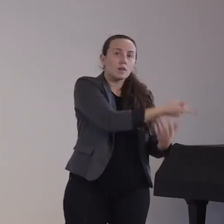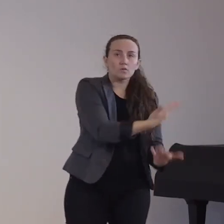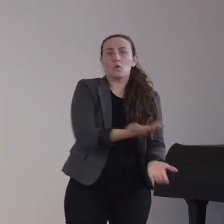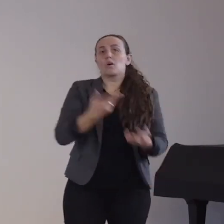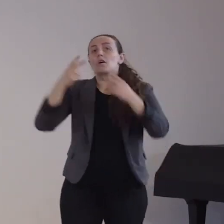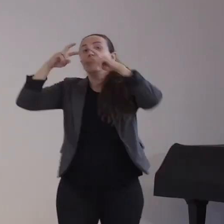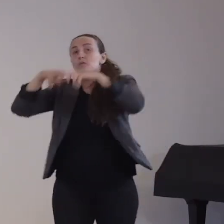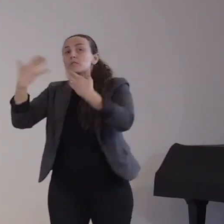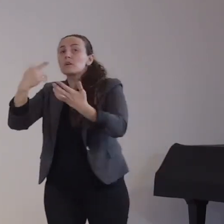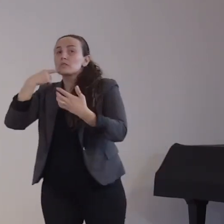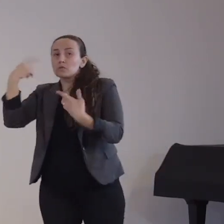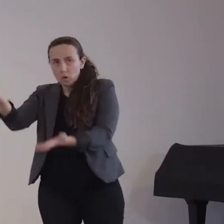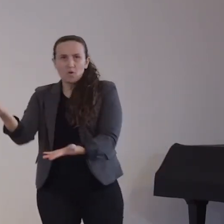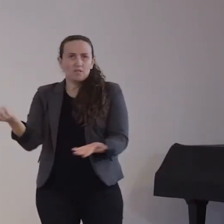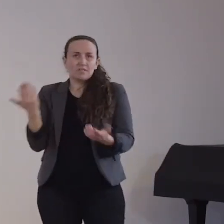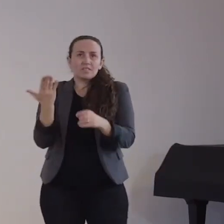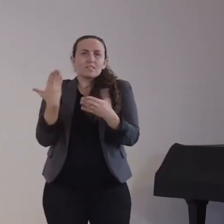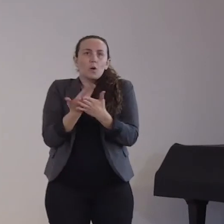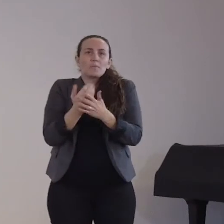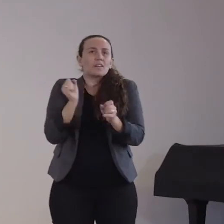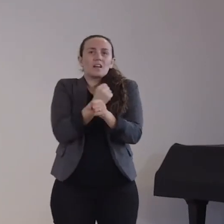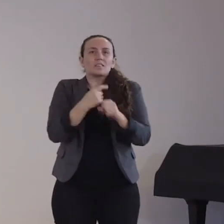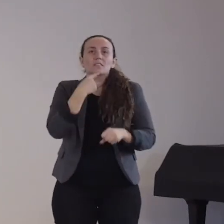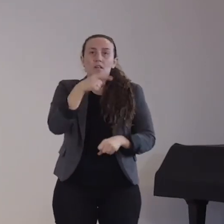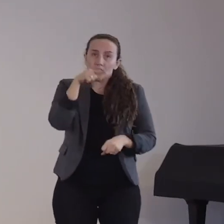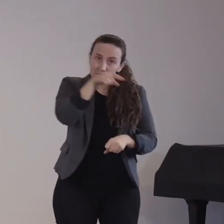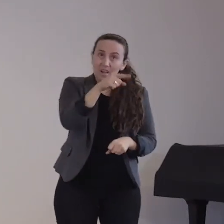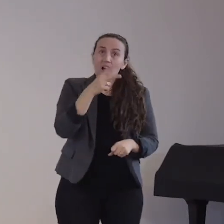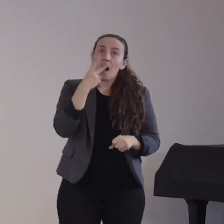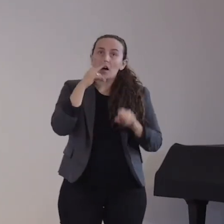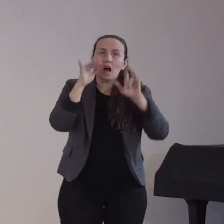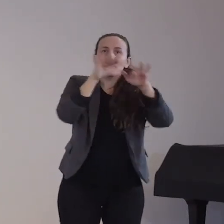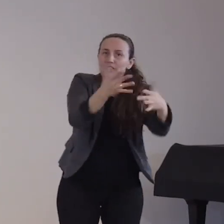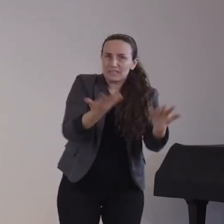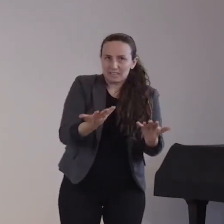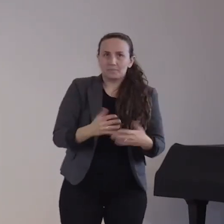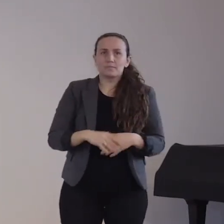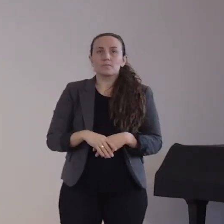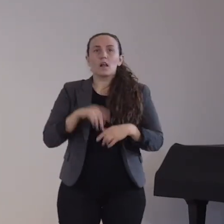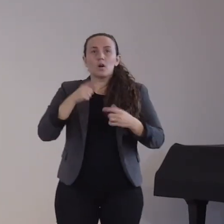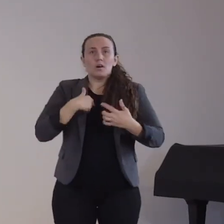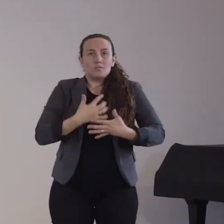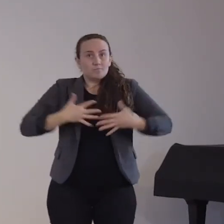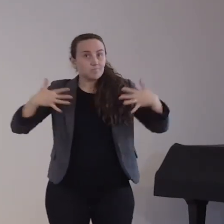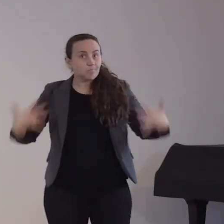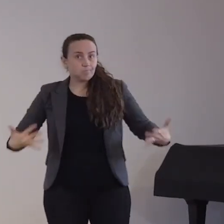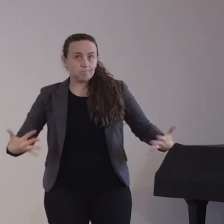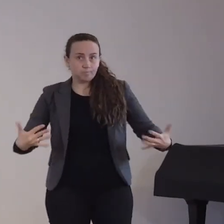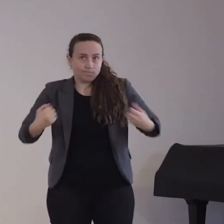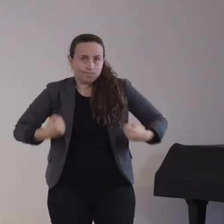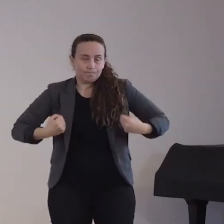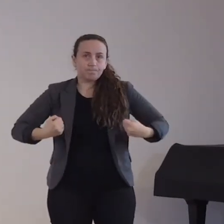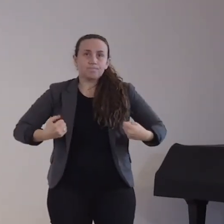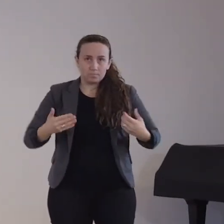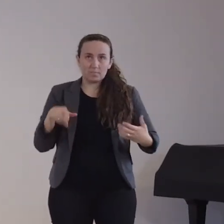Übergewichtige und stark übergewichtige Patienten sind häufiger betroffen. Dann das Down-Syndrom mit Trisomie 21